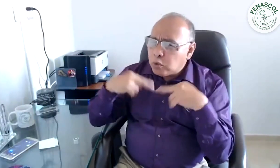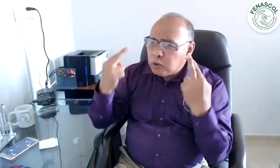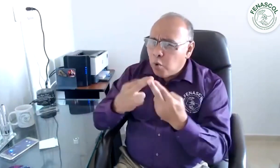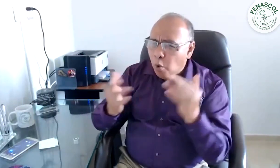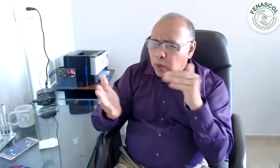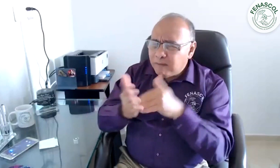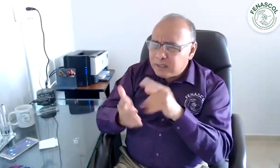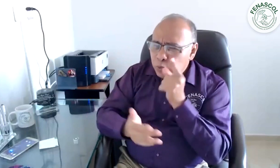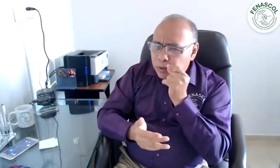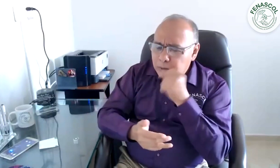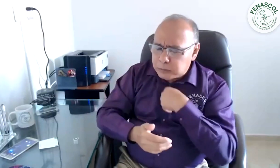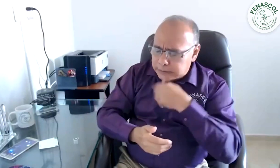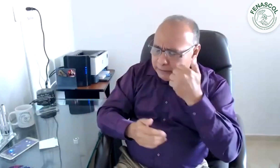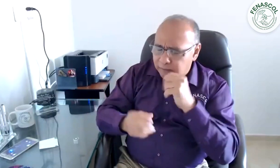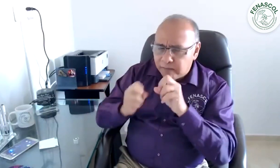¿Cuándo tendremos la próxima reunión?